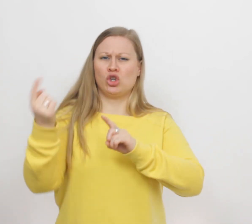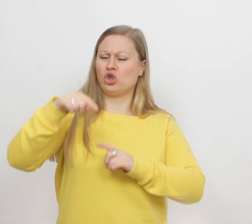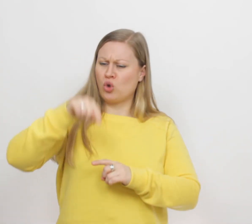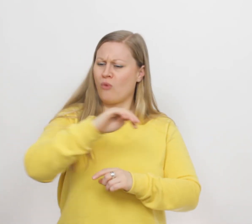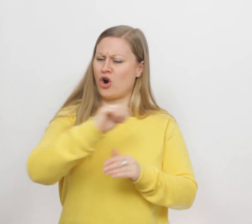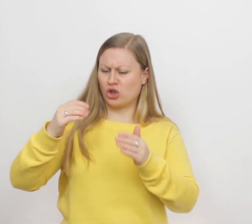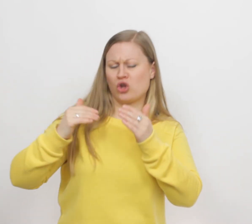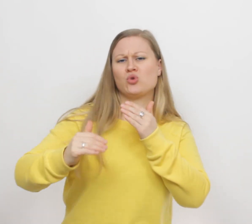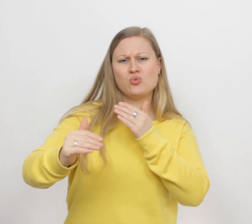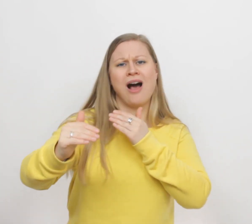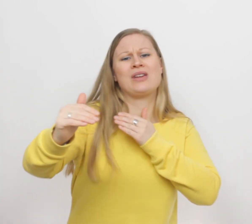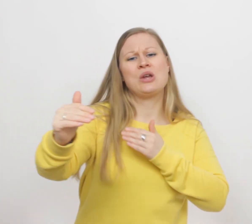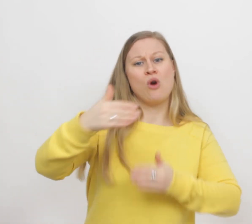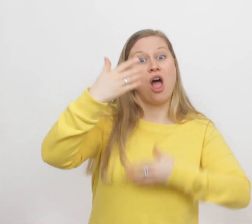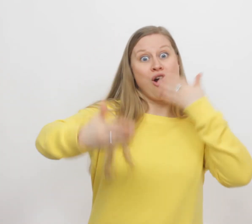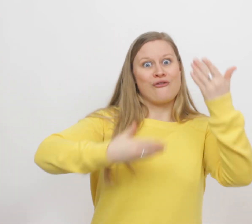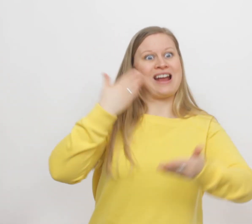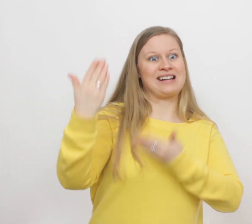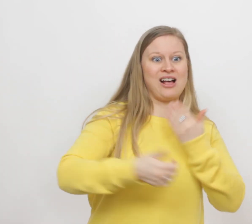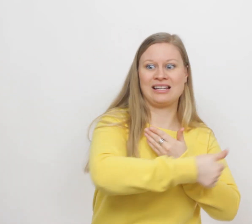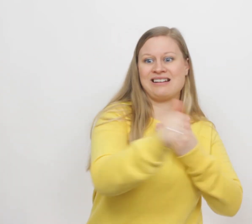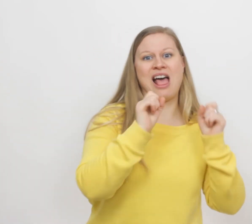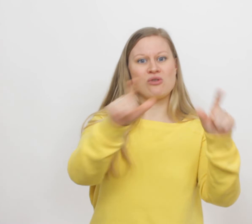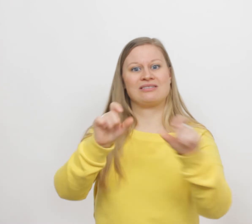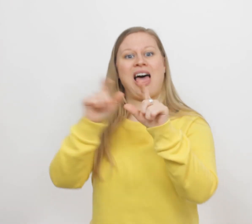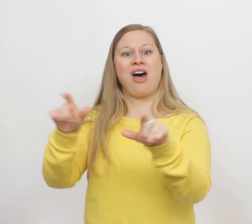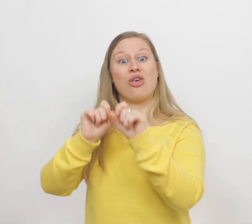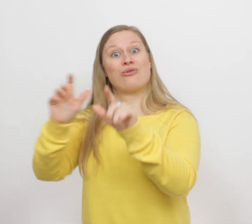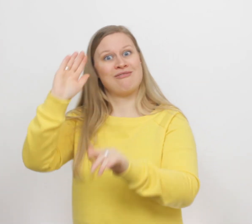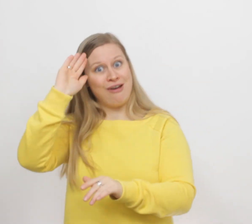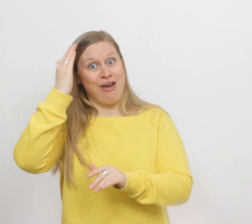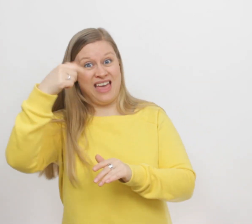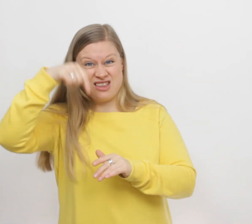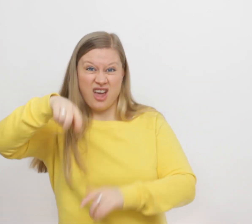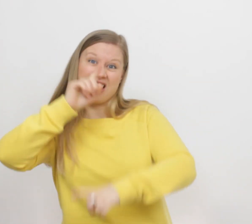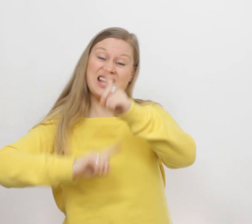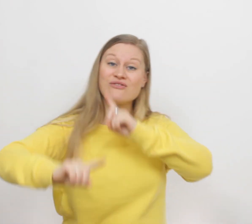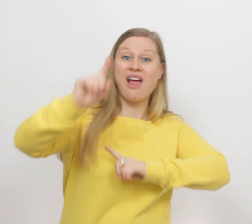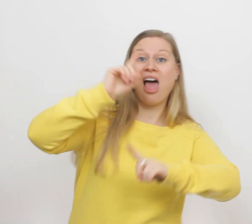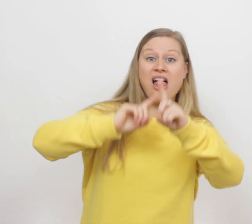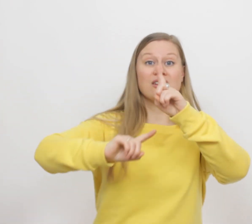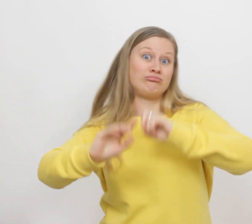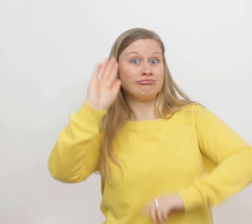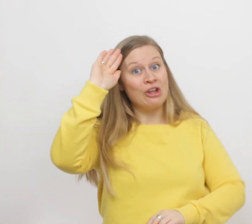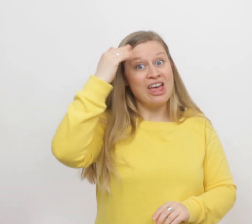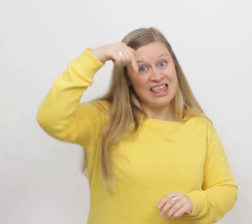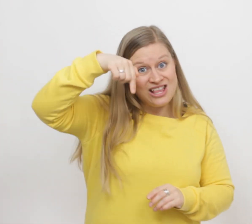Zo wordt het nu al eeuwenlang verteld in elke taal. Ken je dit verhaal? Ken